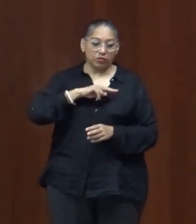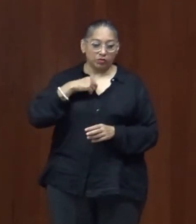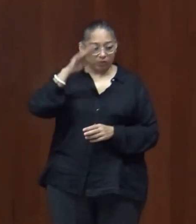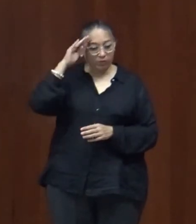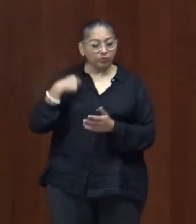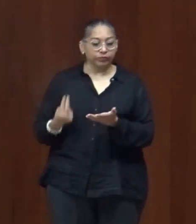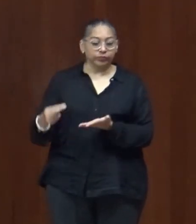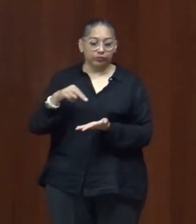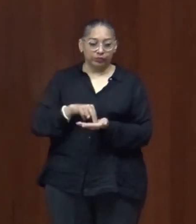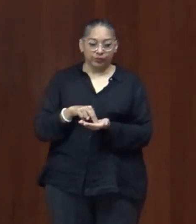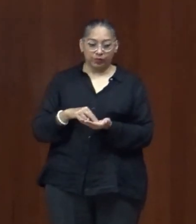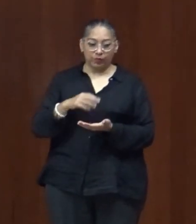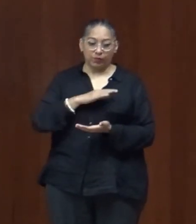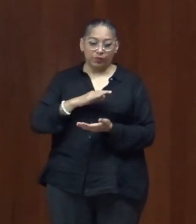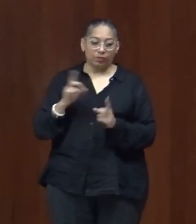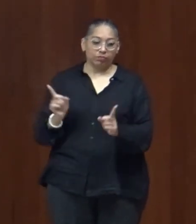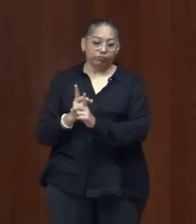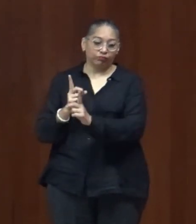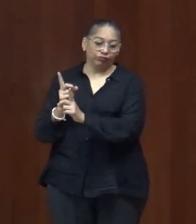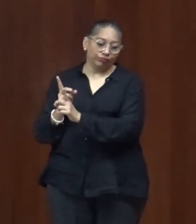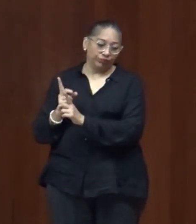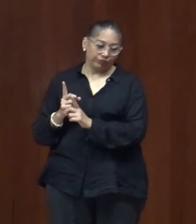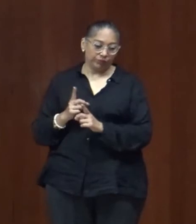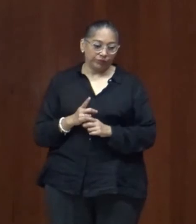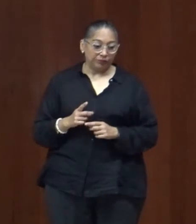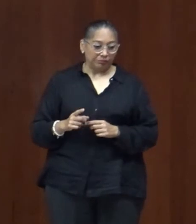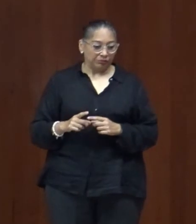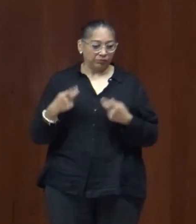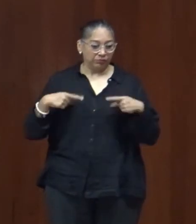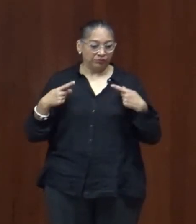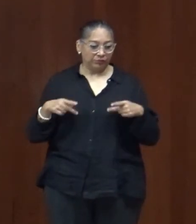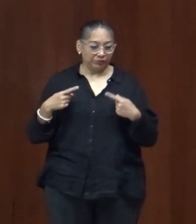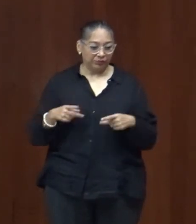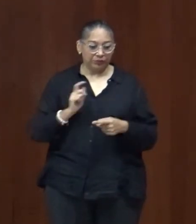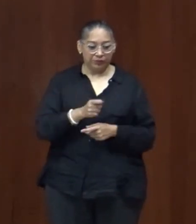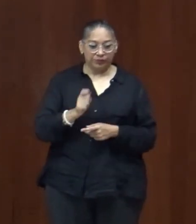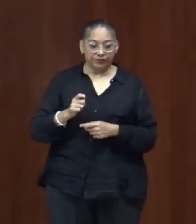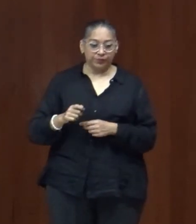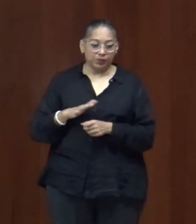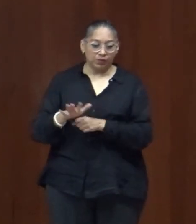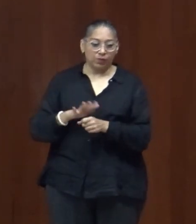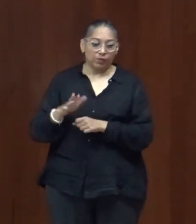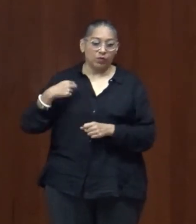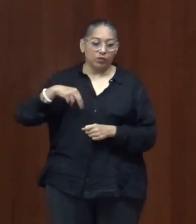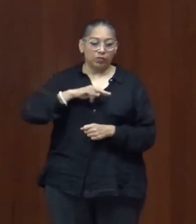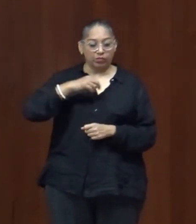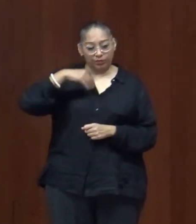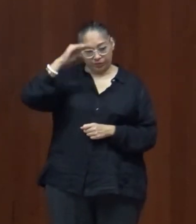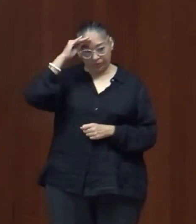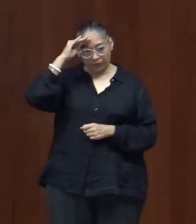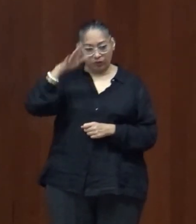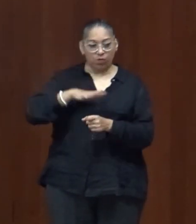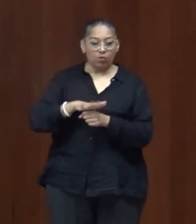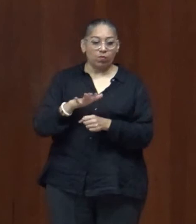mirar como modo de relacionarnos mirar como modo de significar como modo de nombrar como modo de legitimar como modo de